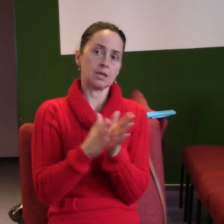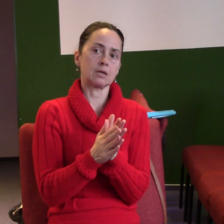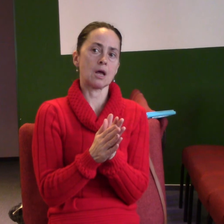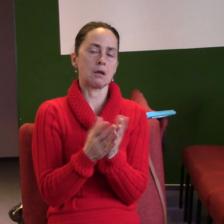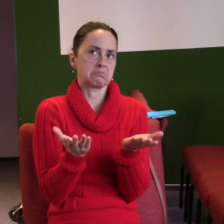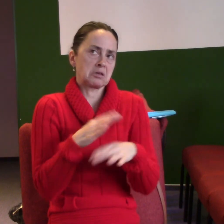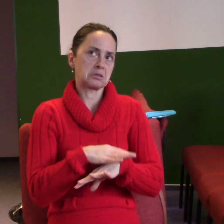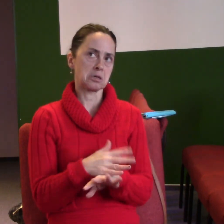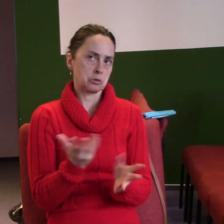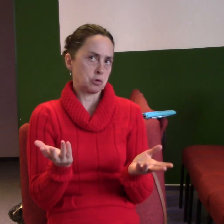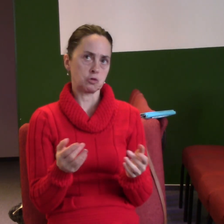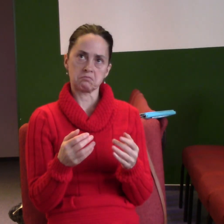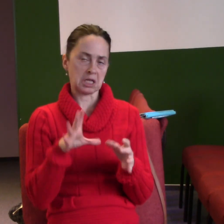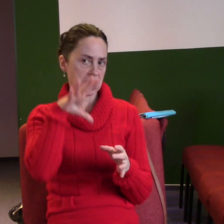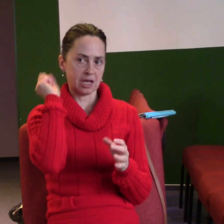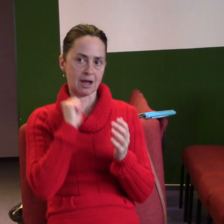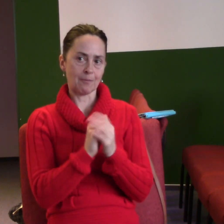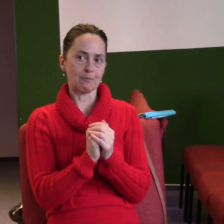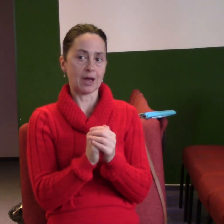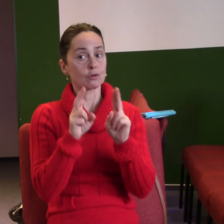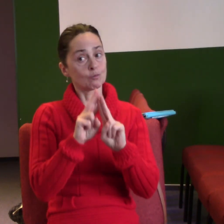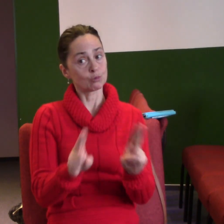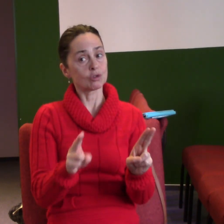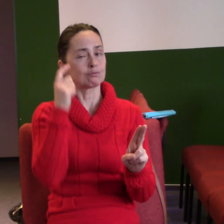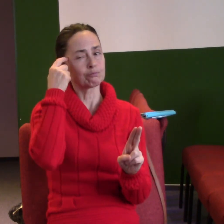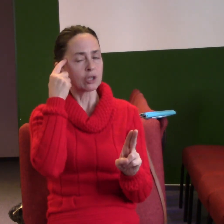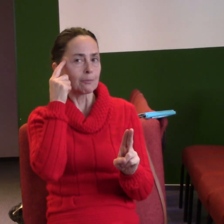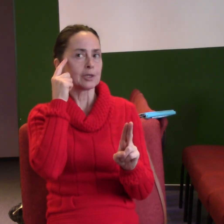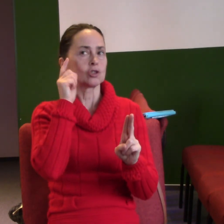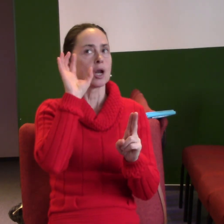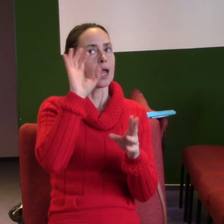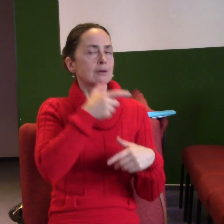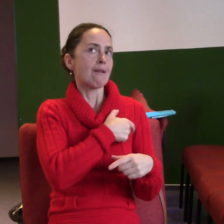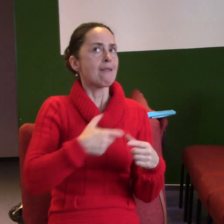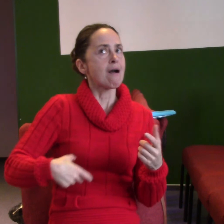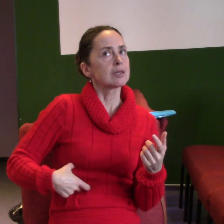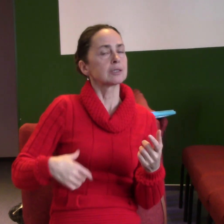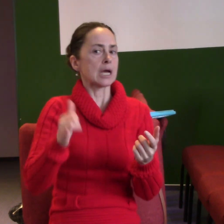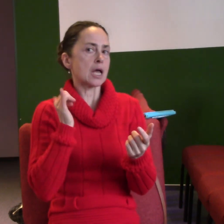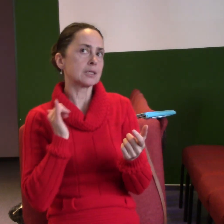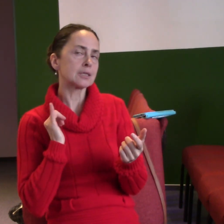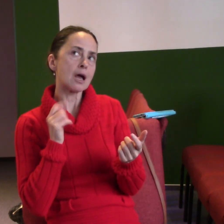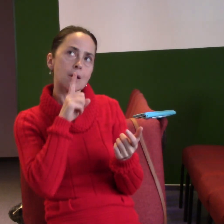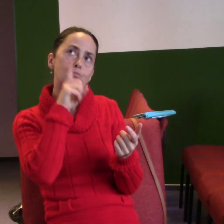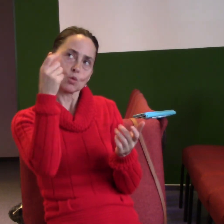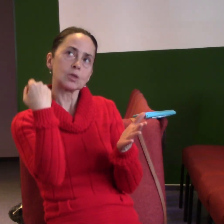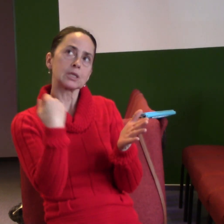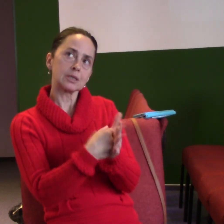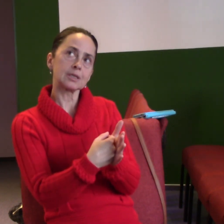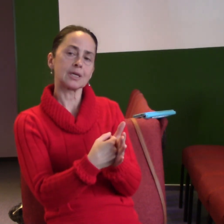ten dar lásky, ten zájem, ta ochota se zajímat o člověka, patří i tobě. Je to dar